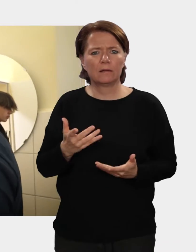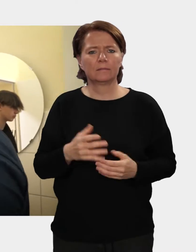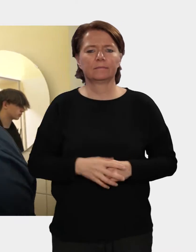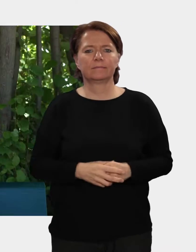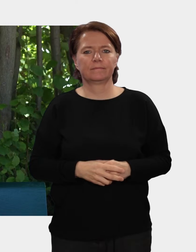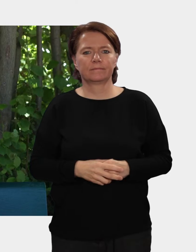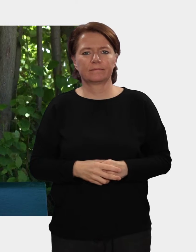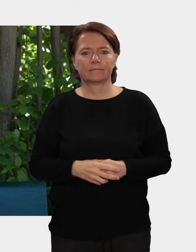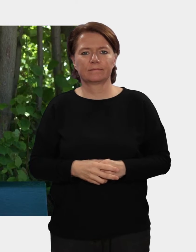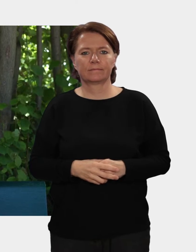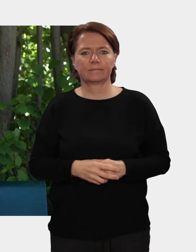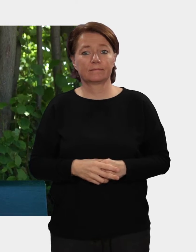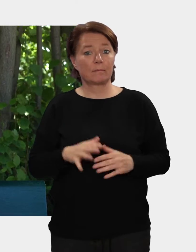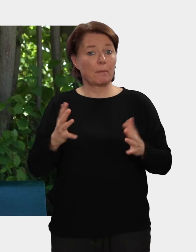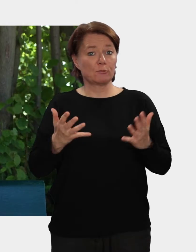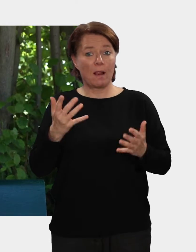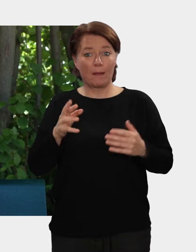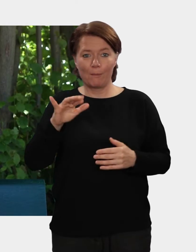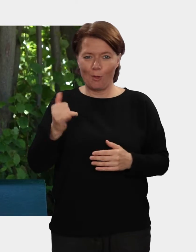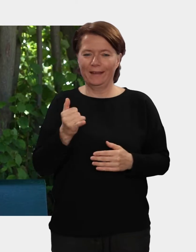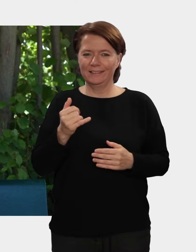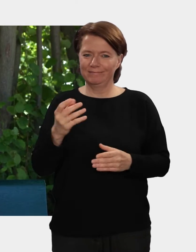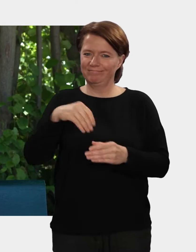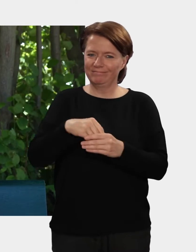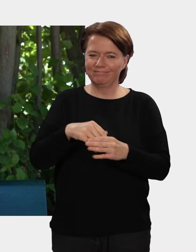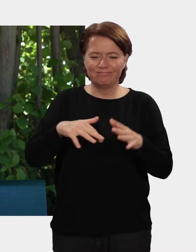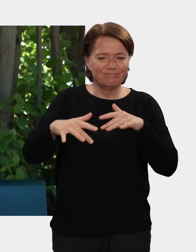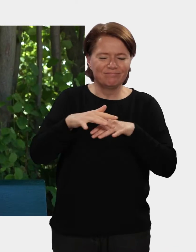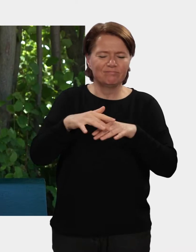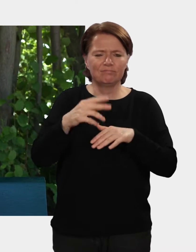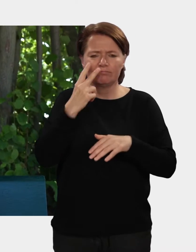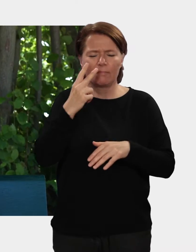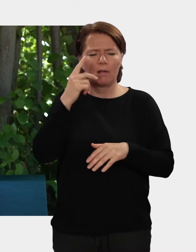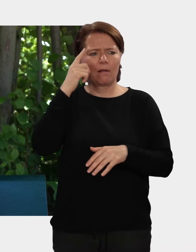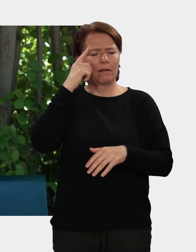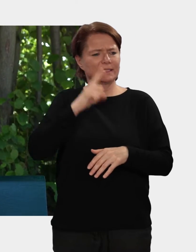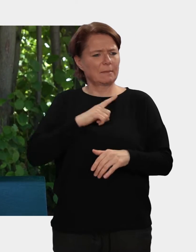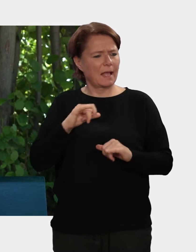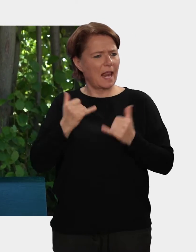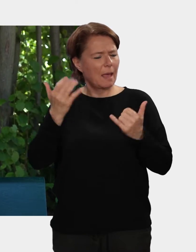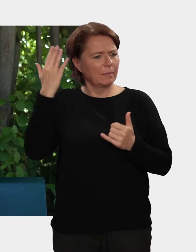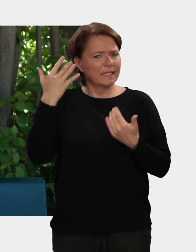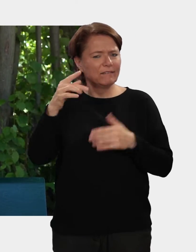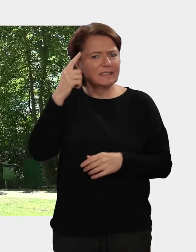ein. Und manchmal wird ihnen während des Projekts erst so bewusst, dass es irgendwie auch in ihrem Leben vielleicht schon mal vorgekommen ist.